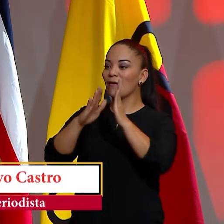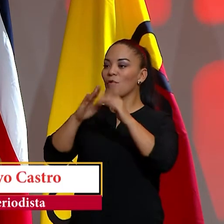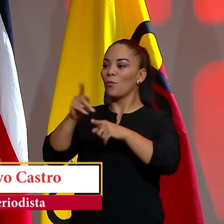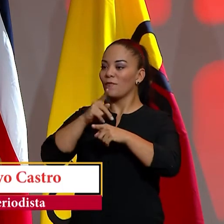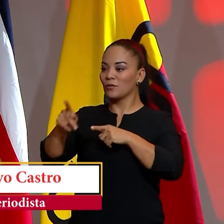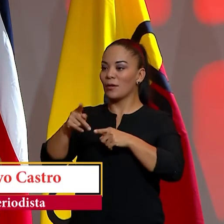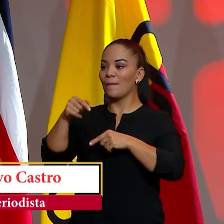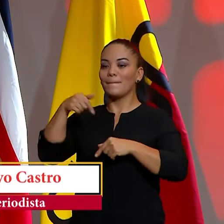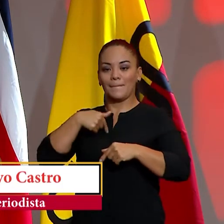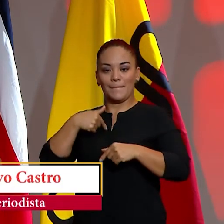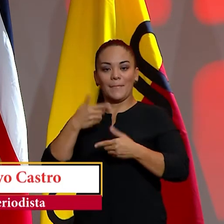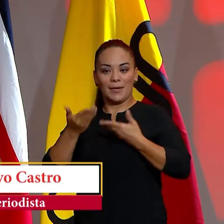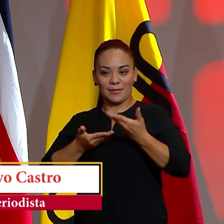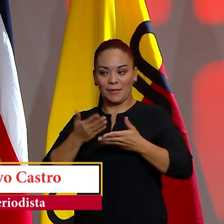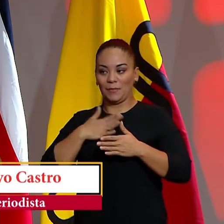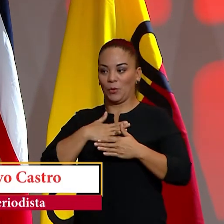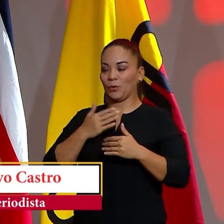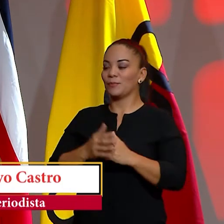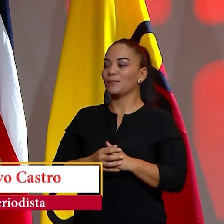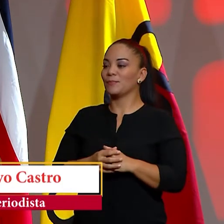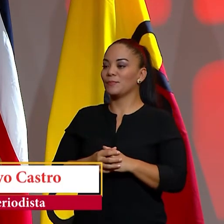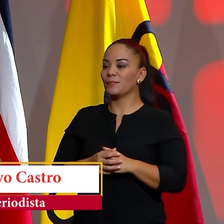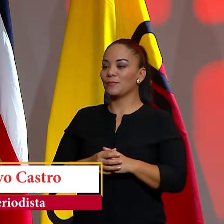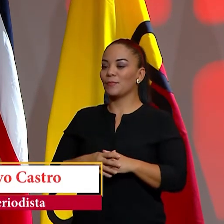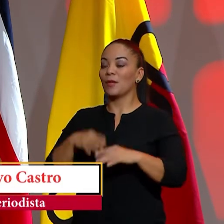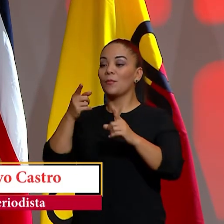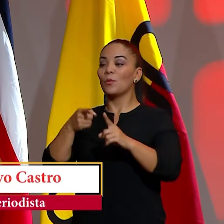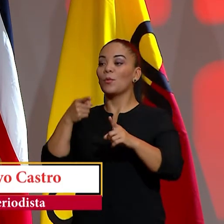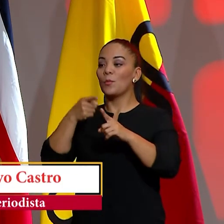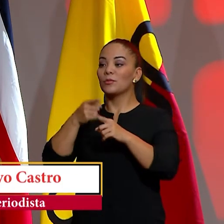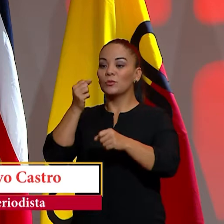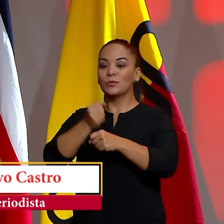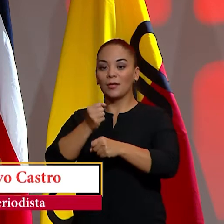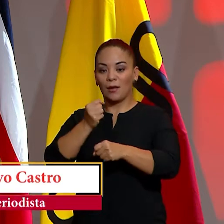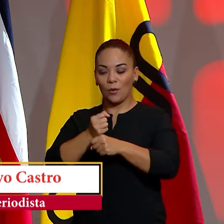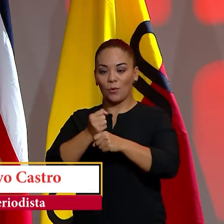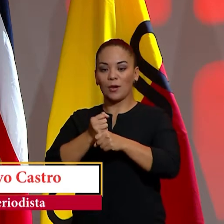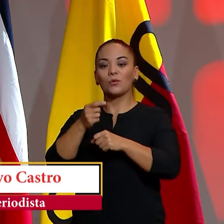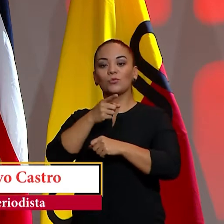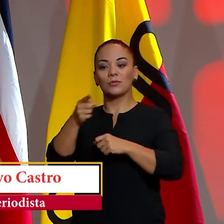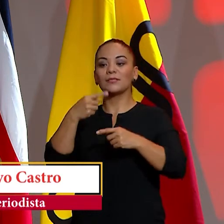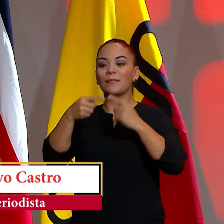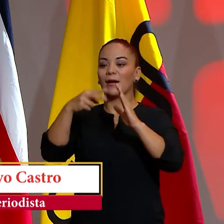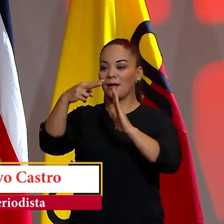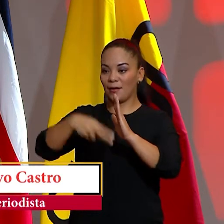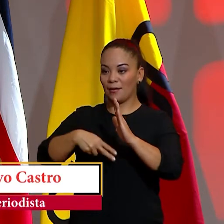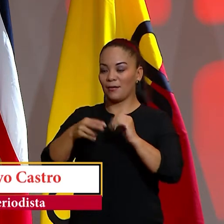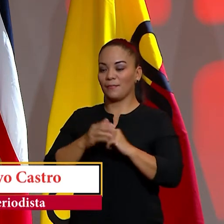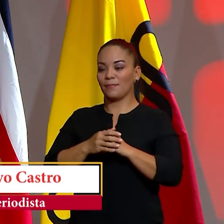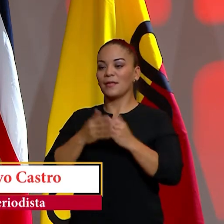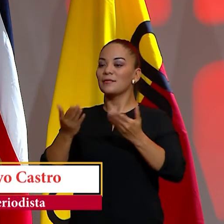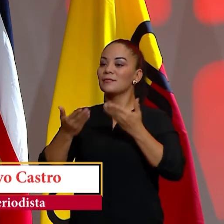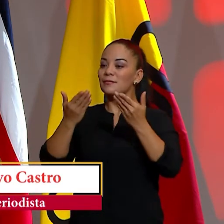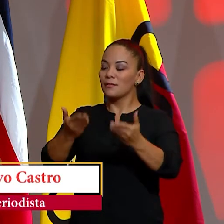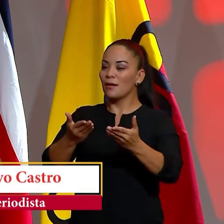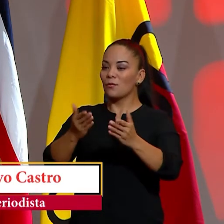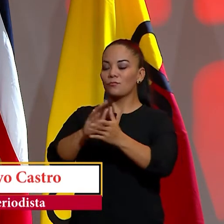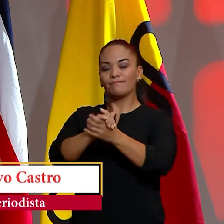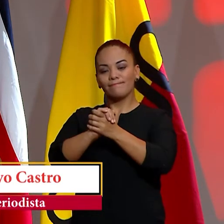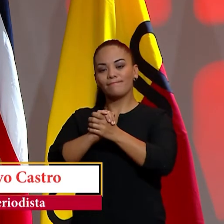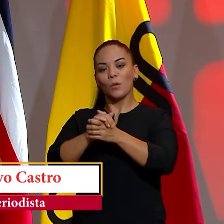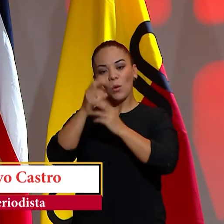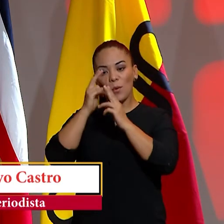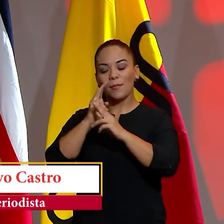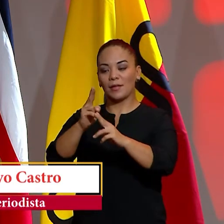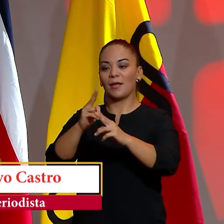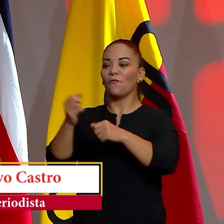para este servidor. El propósito de la obra que ustedes van a leer es rendir un merecido homenaje